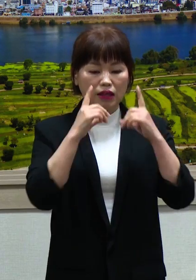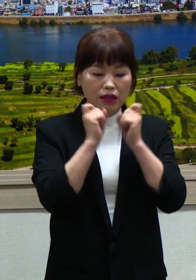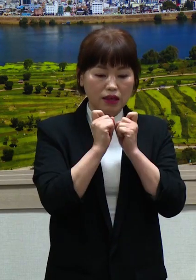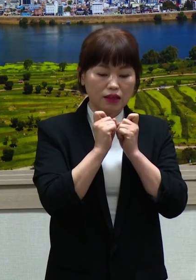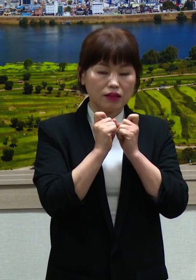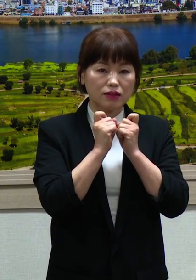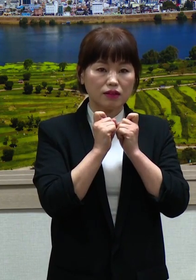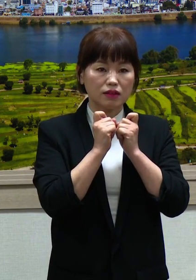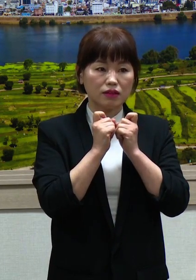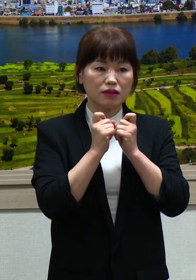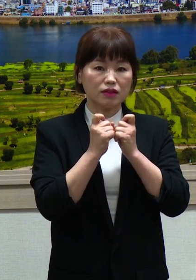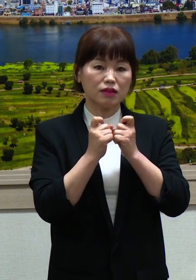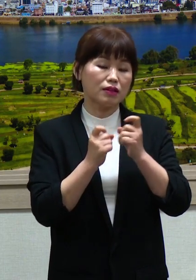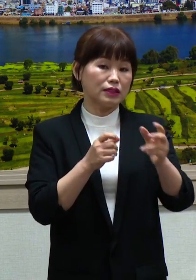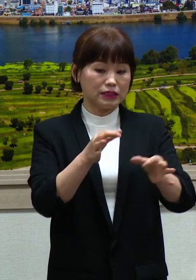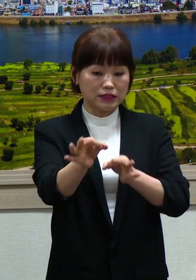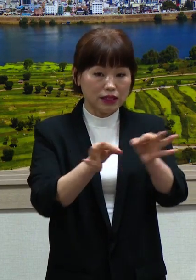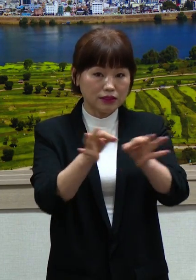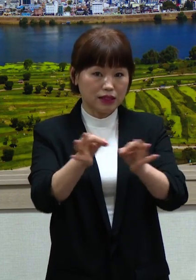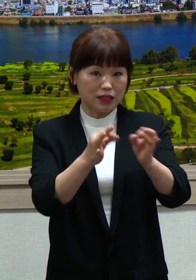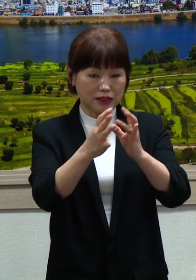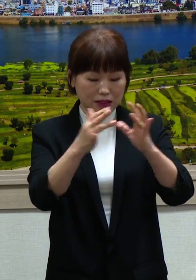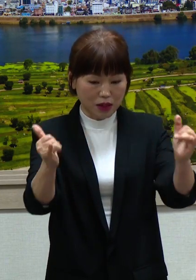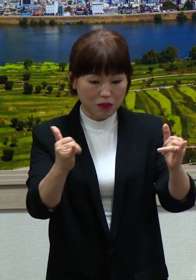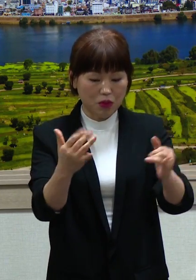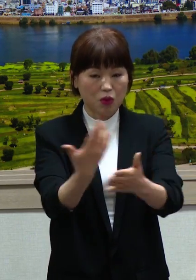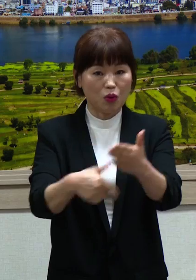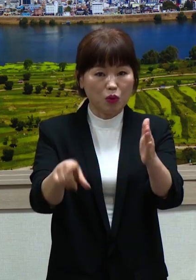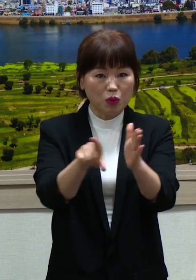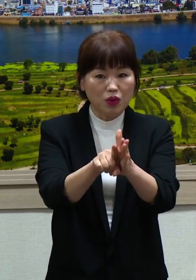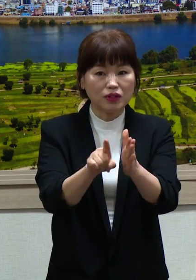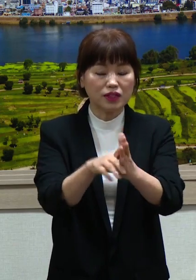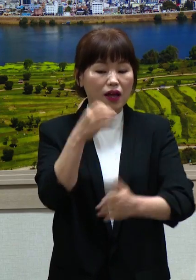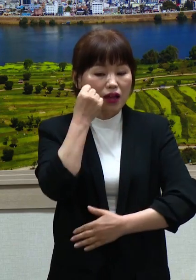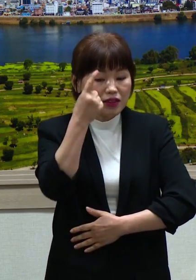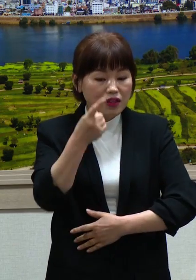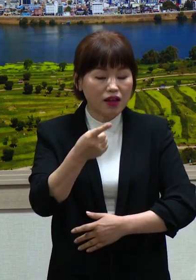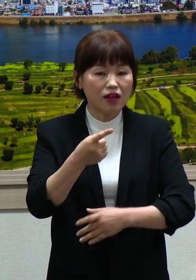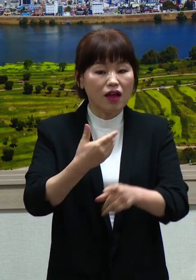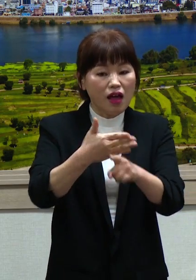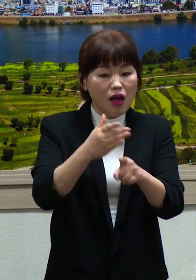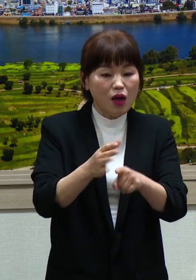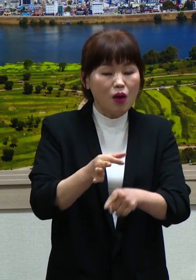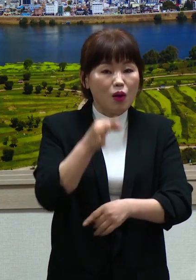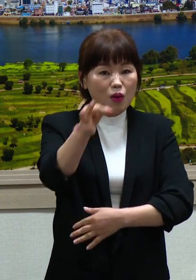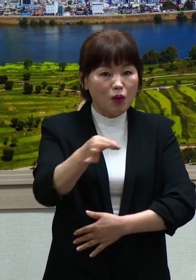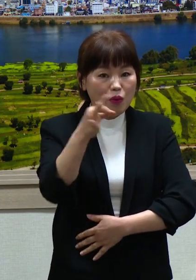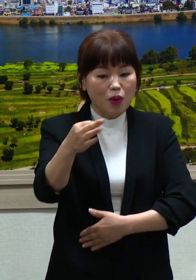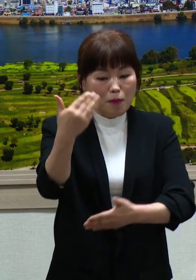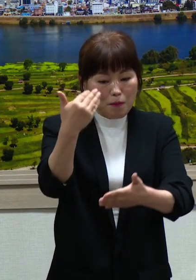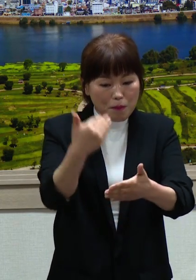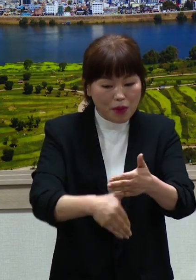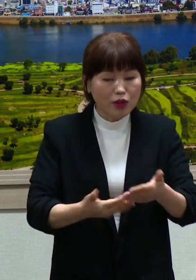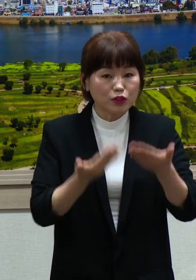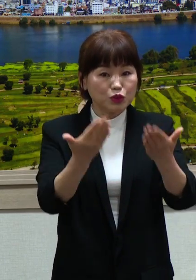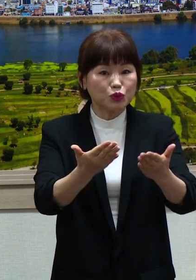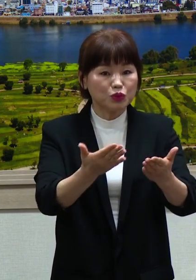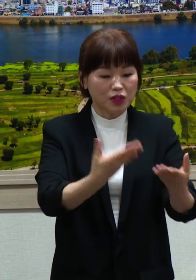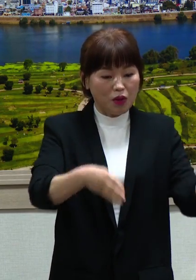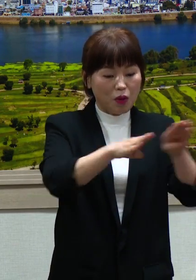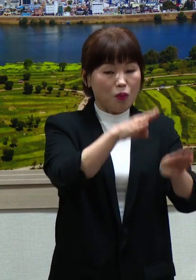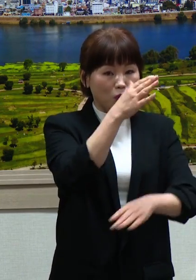임대료를 인하해준 착한 임대인에 대한 재산세 감면과 고기재산 사용료 대부류를